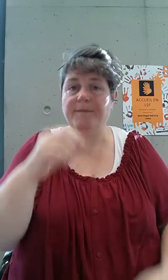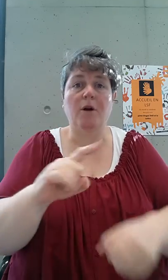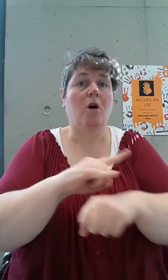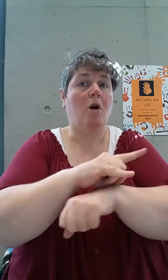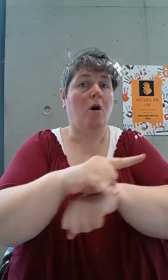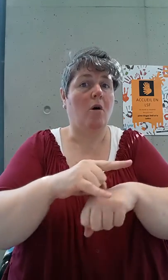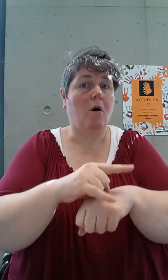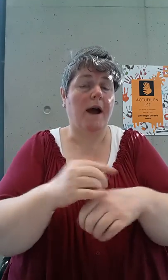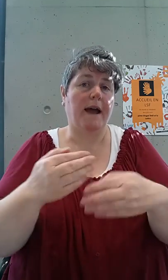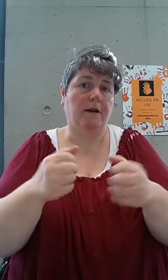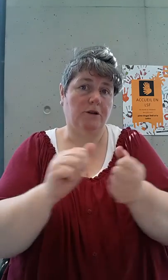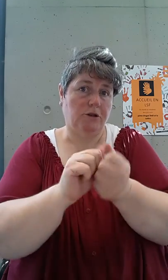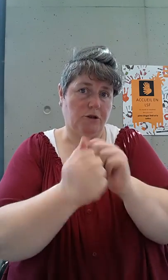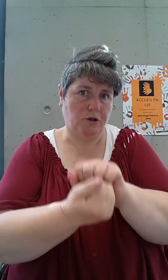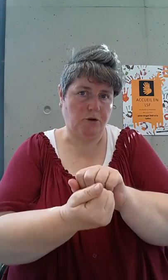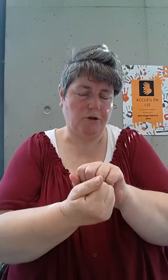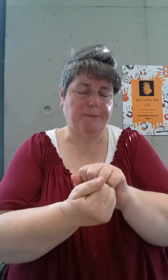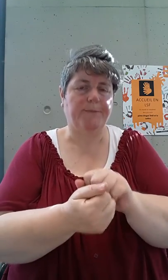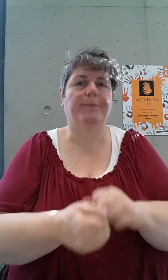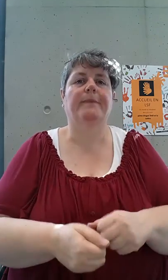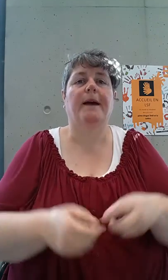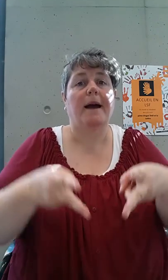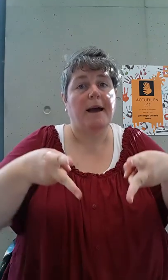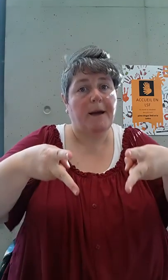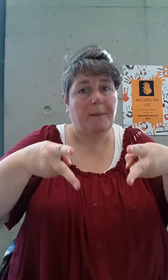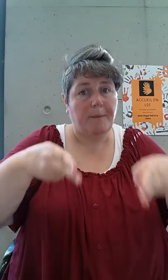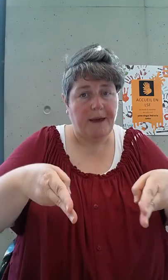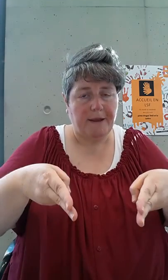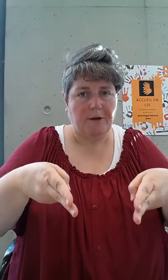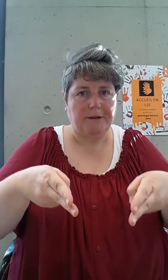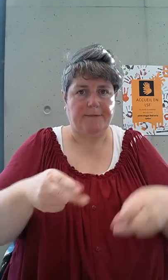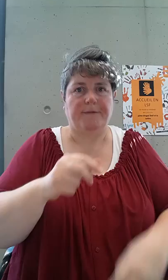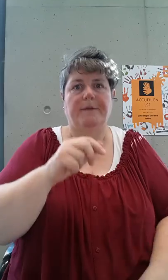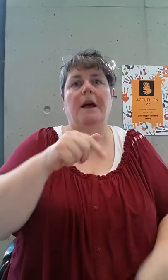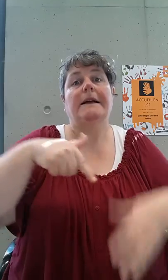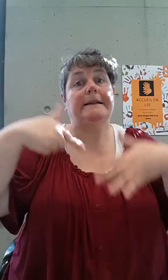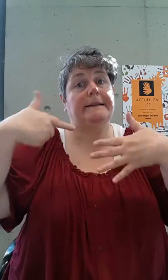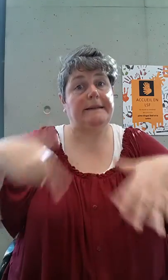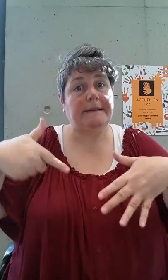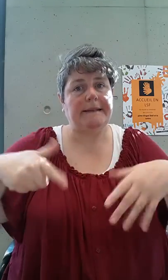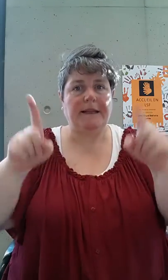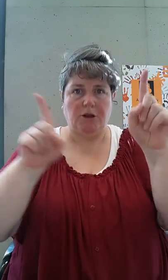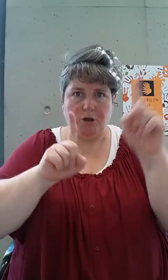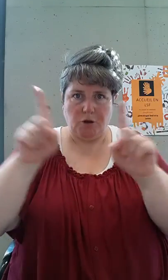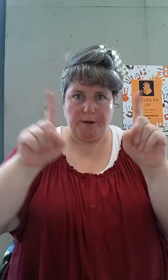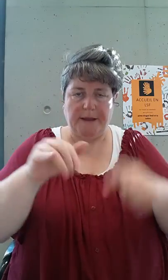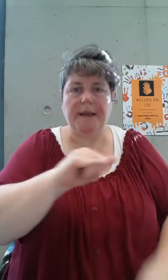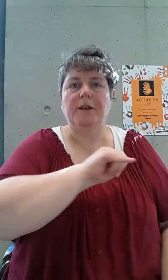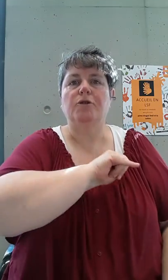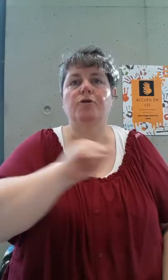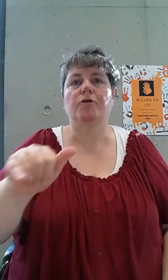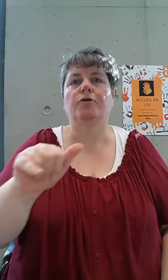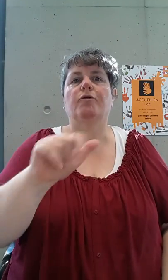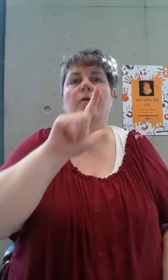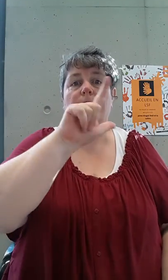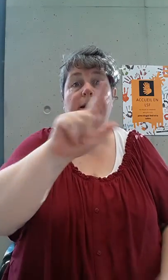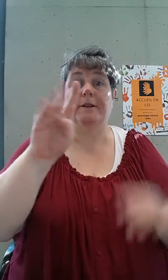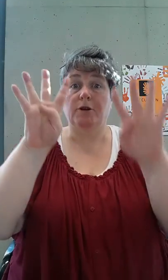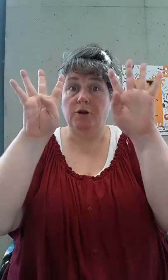un jour Période 17 juillet Jusqu'au mardi